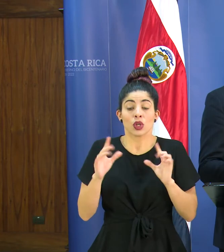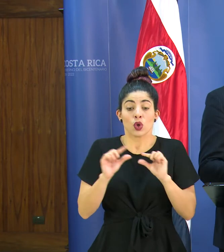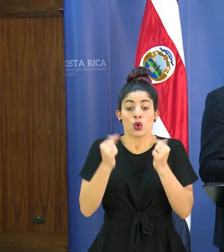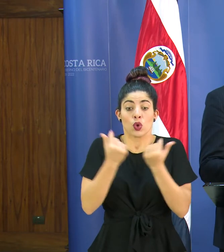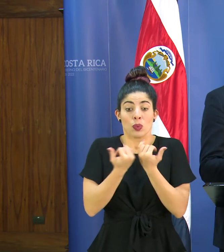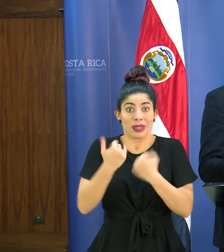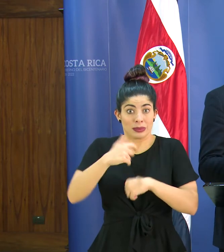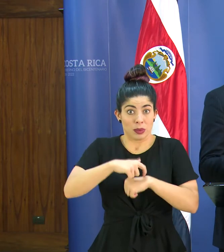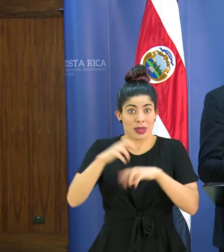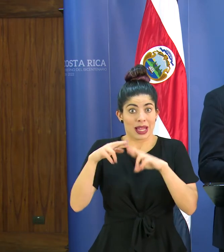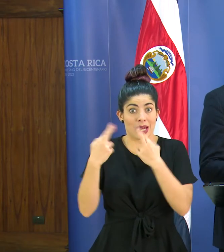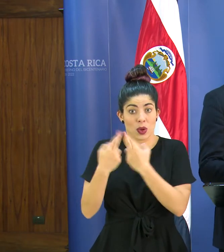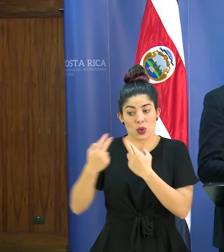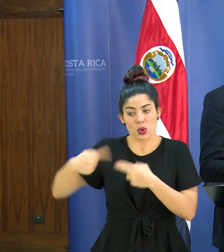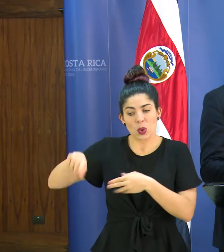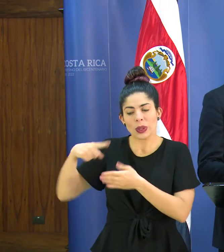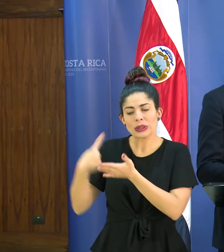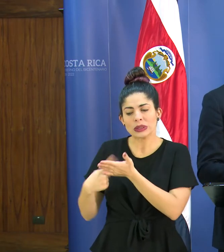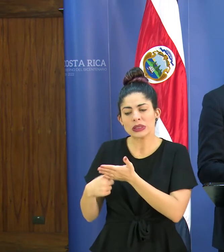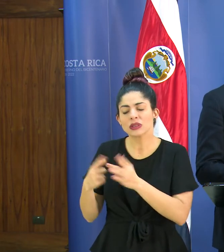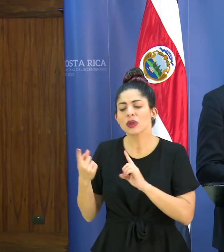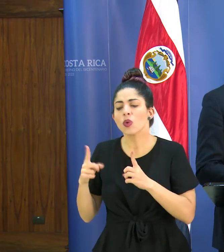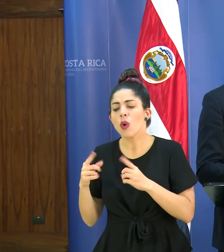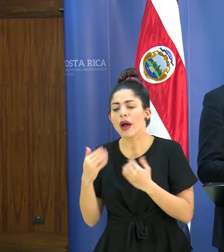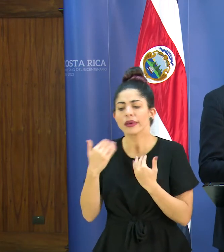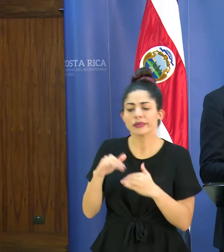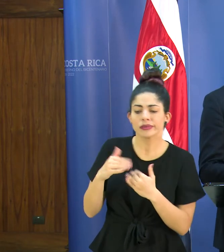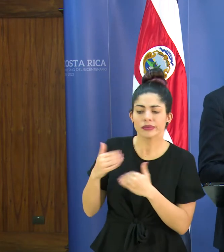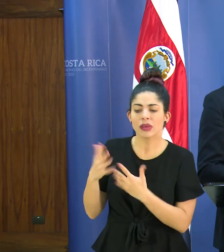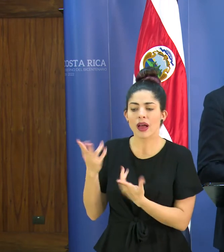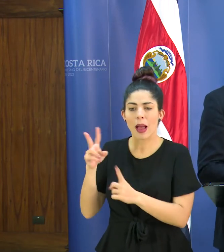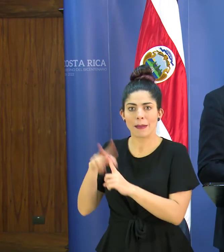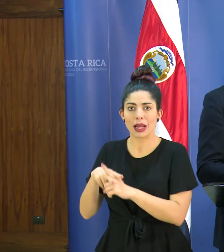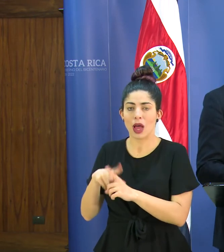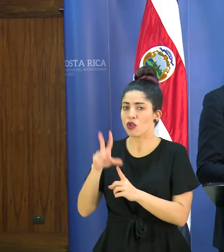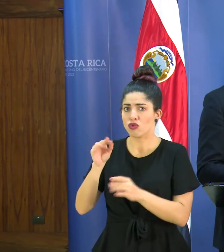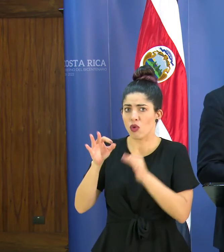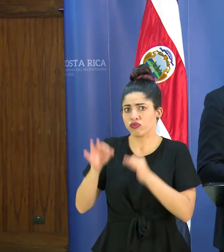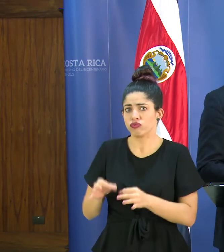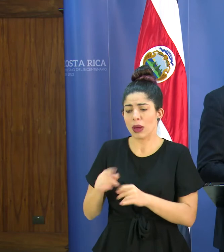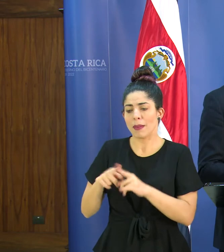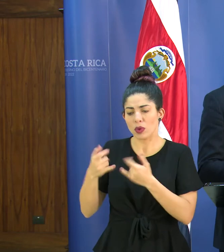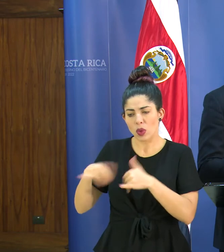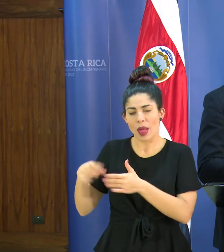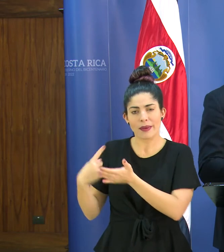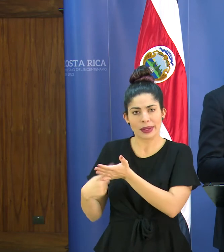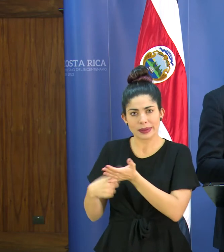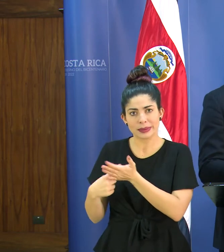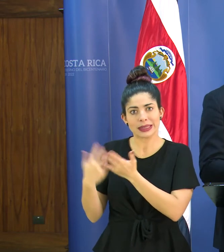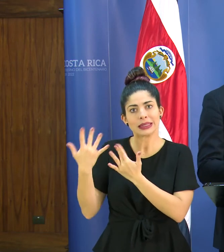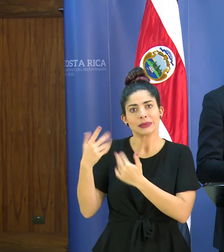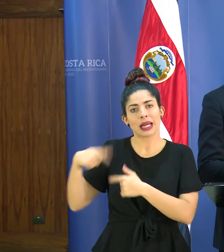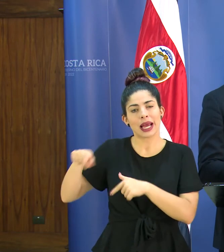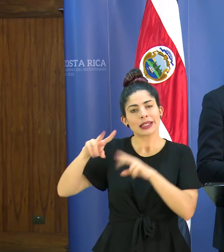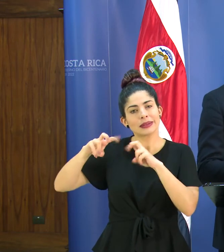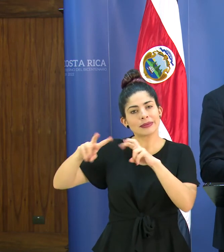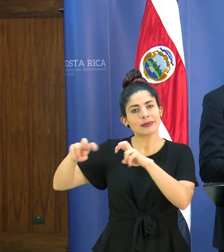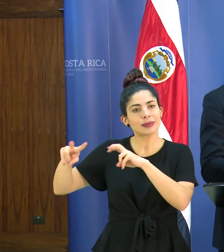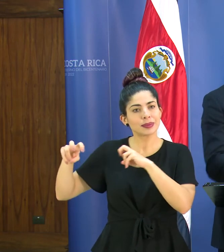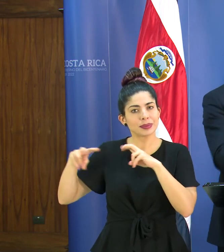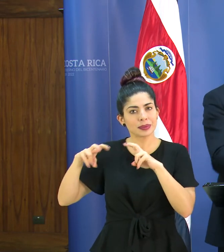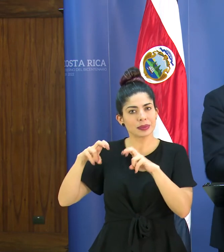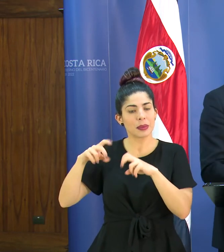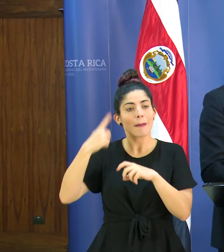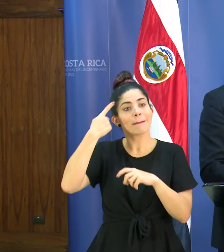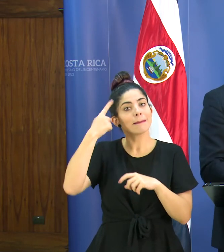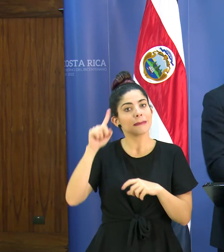que está en este momento reunido están definiendo todos los criterios que se van a seguir que no son absolutos pero vamos a esperar también el criterio que ellos están haciendo el análisis de los criterios que se